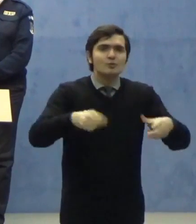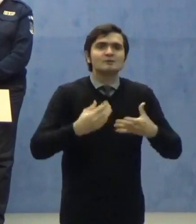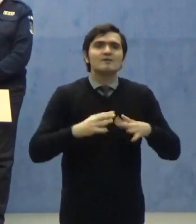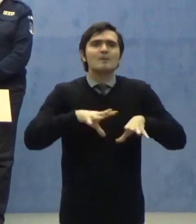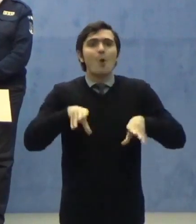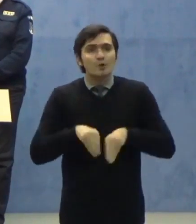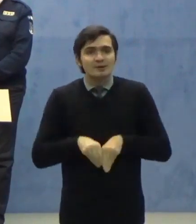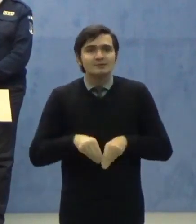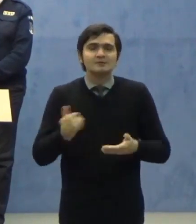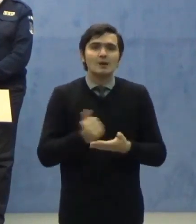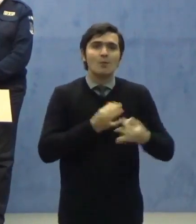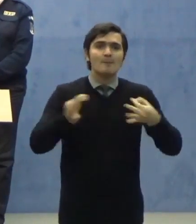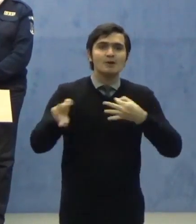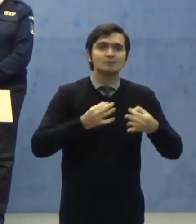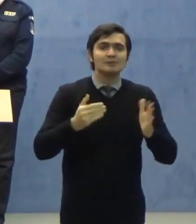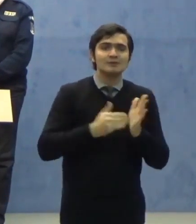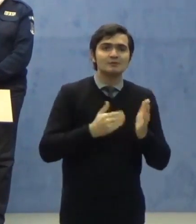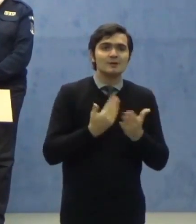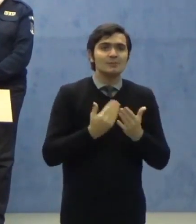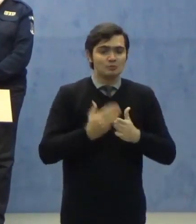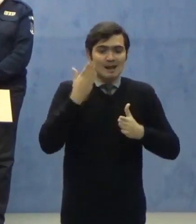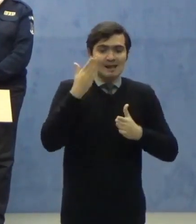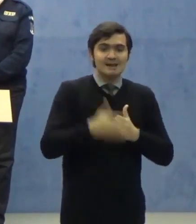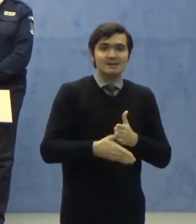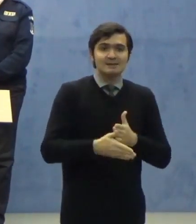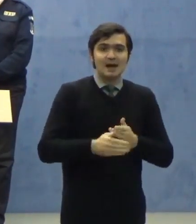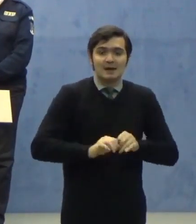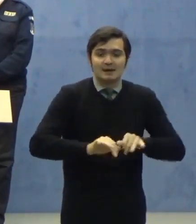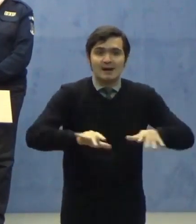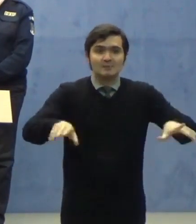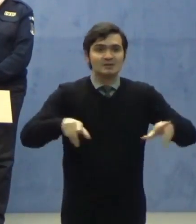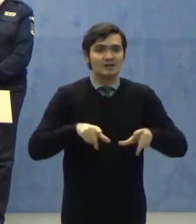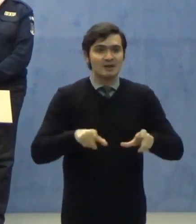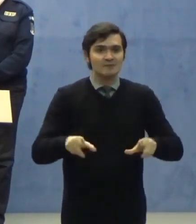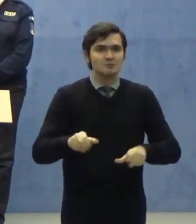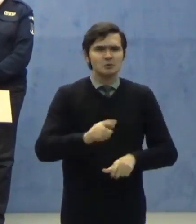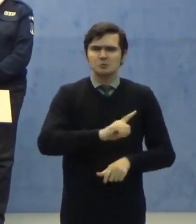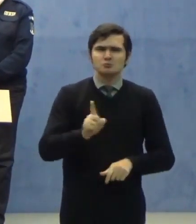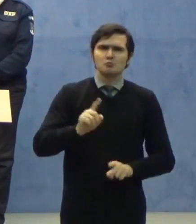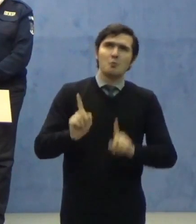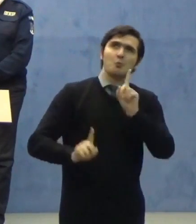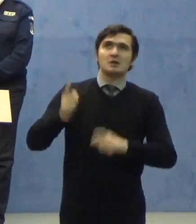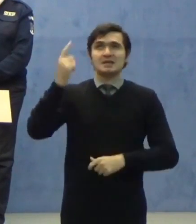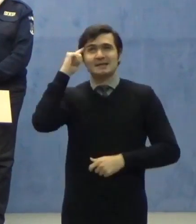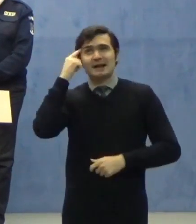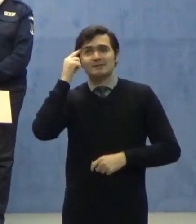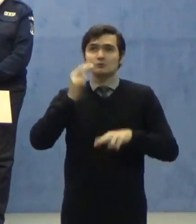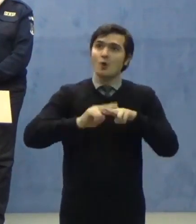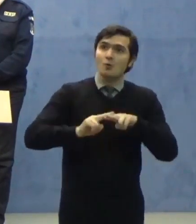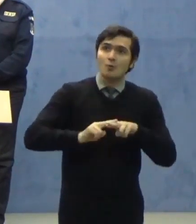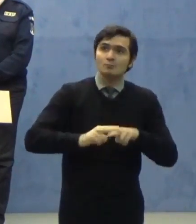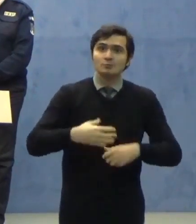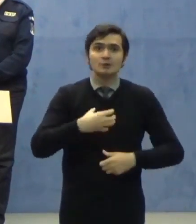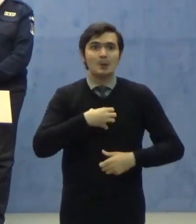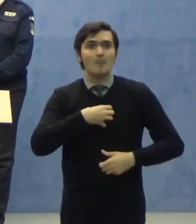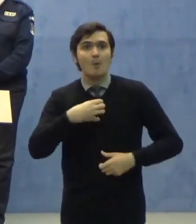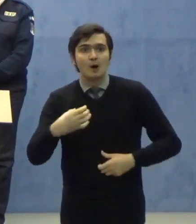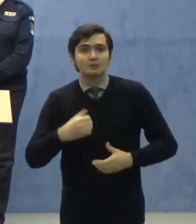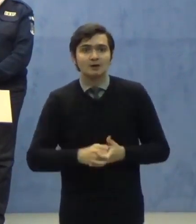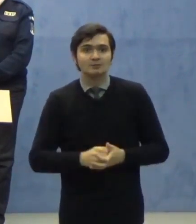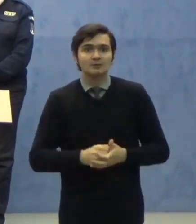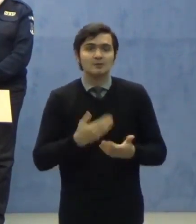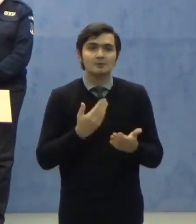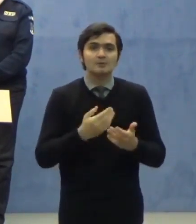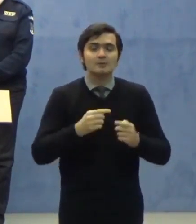necesare pentru a limita răspândirea virusului. Nu să se gândească unii la cum se pot îmbogăți